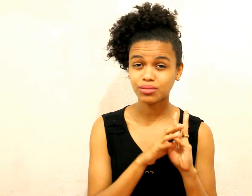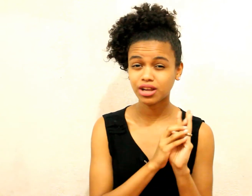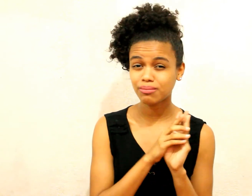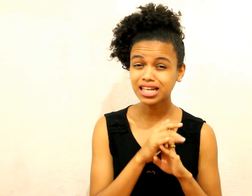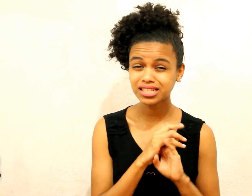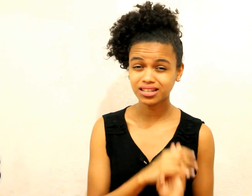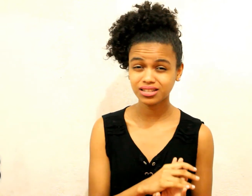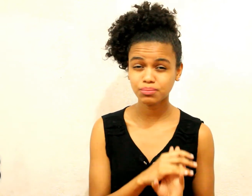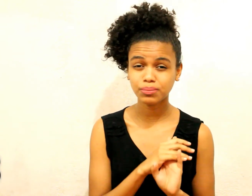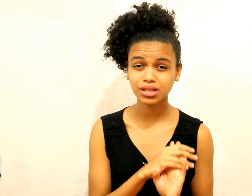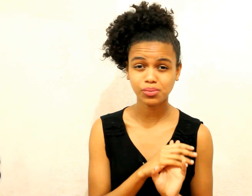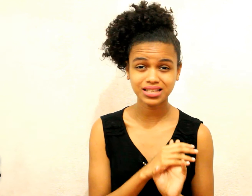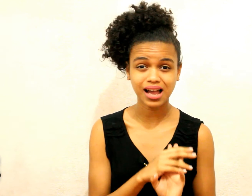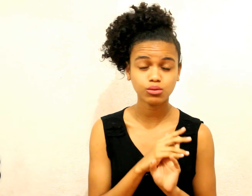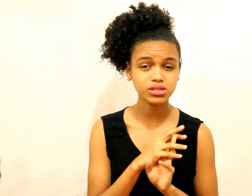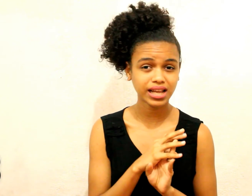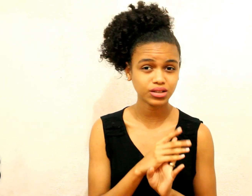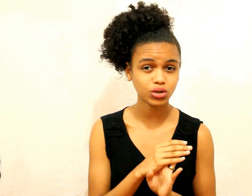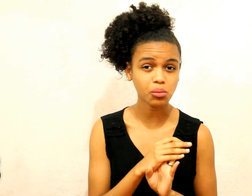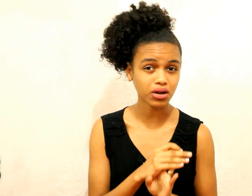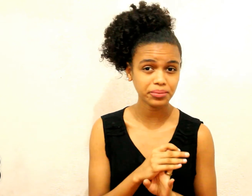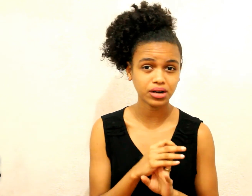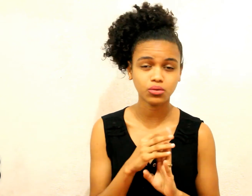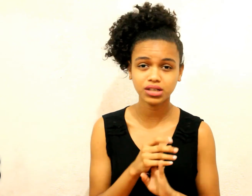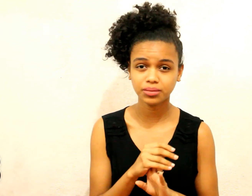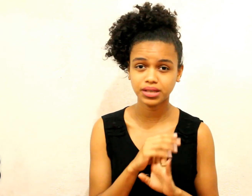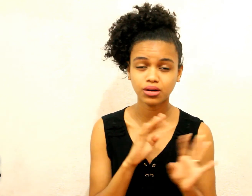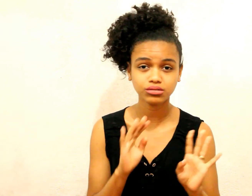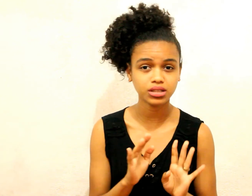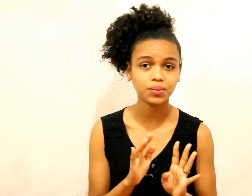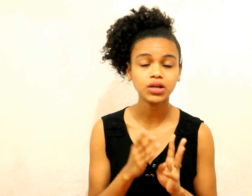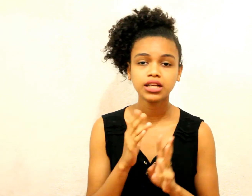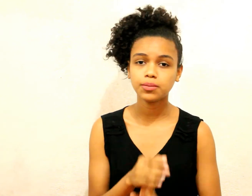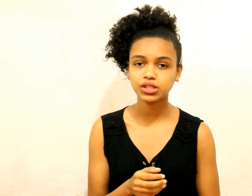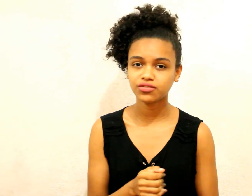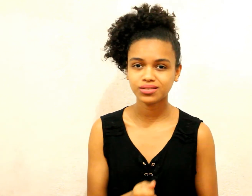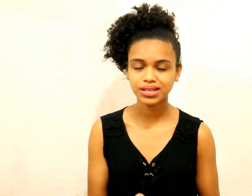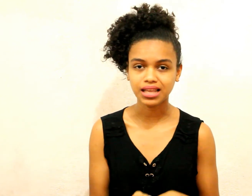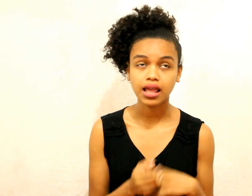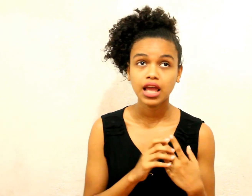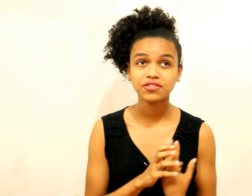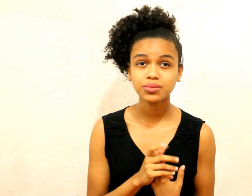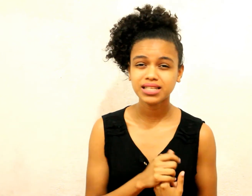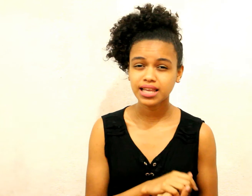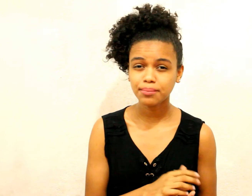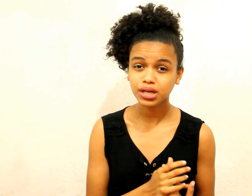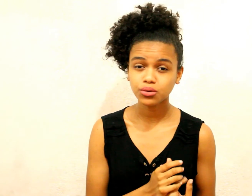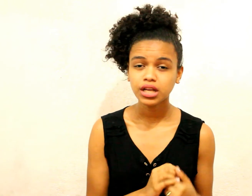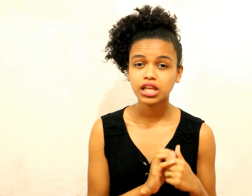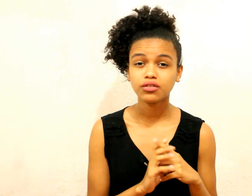demorei bastante Pra poder passar Um secador No meu cabelo Uma chapinha Algo do tipo Depois que eu fiz o vc Eu fiz o vc em abril E eu